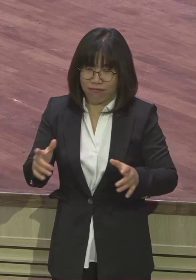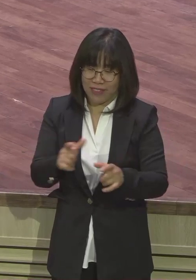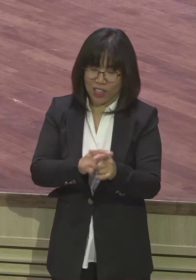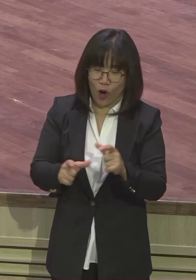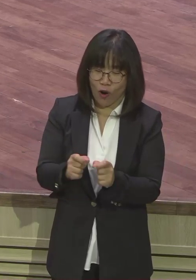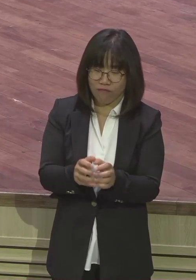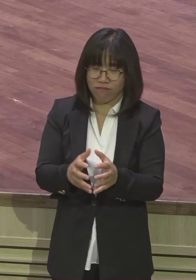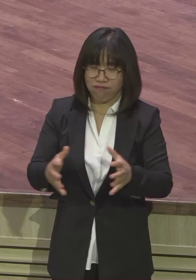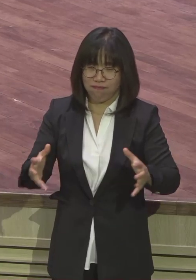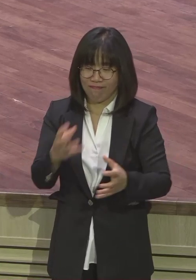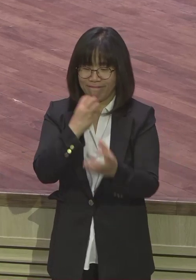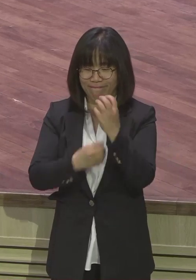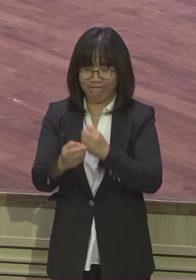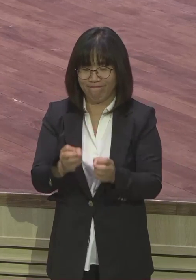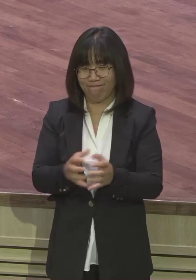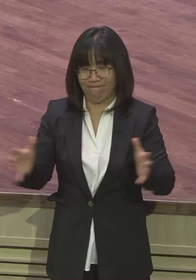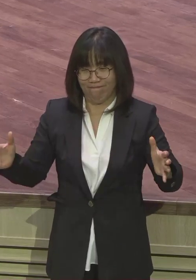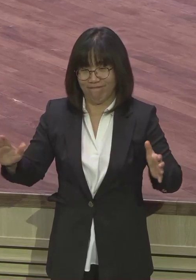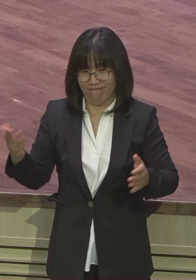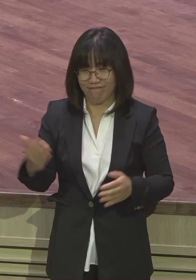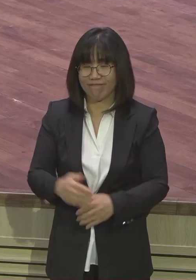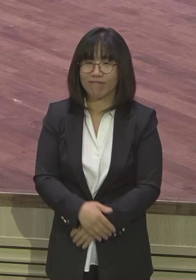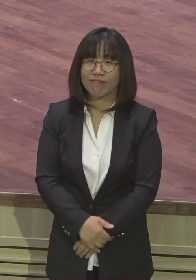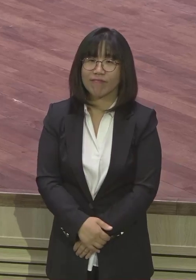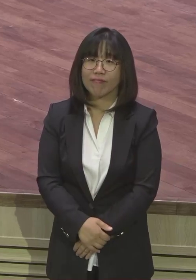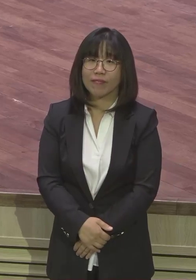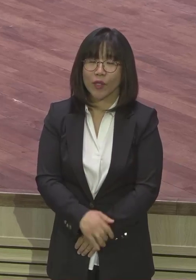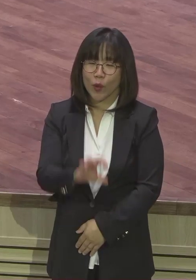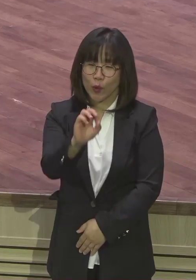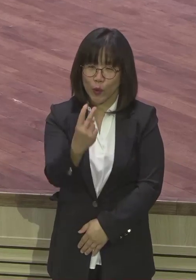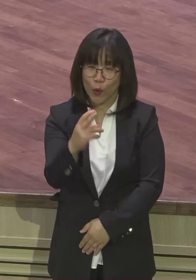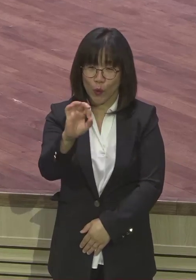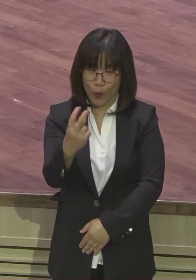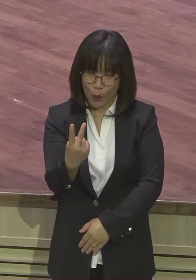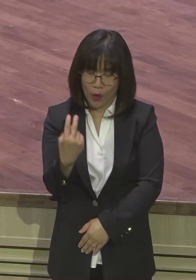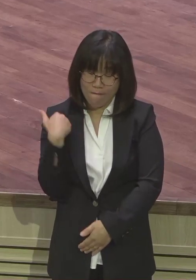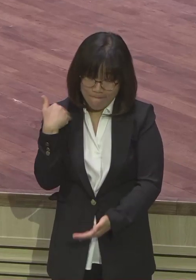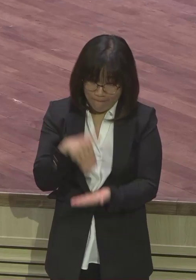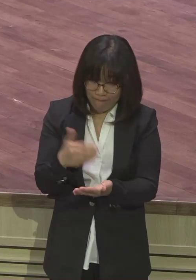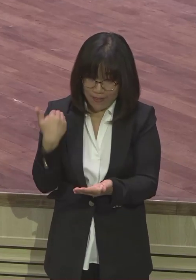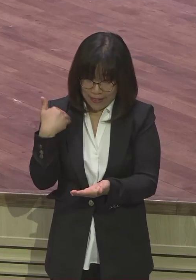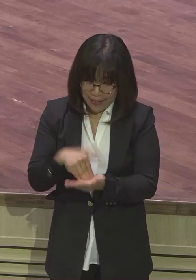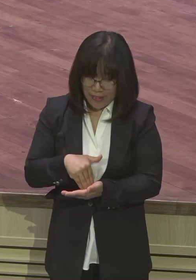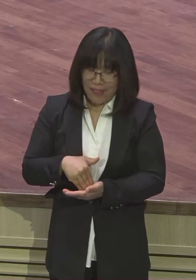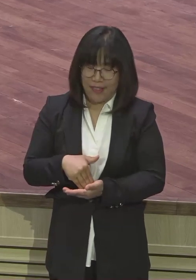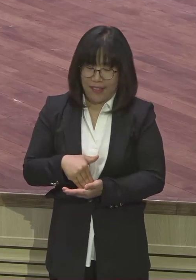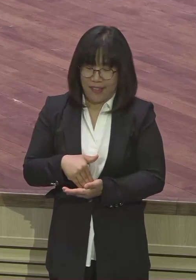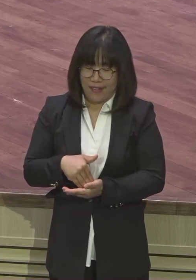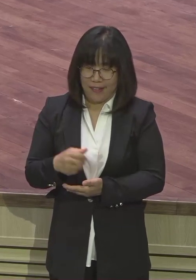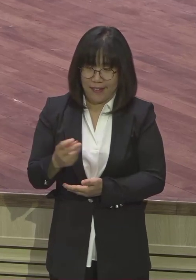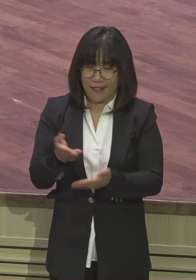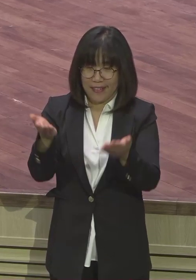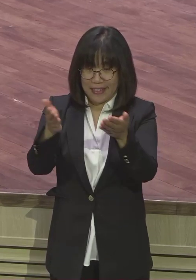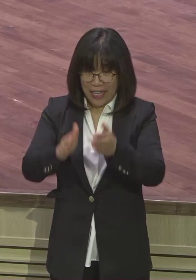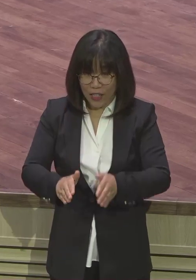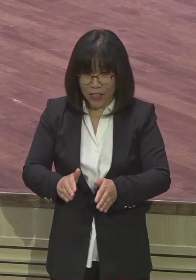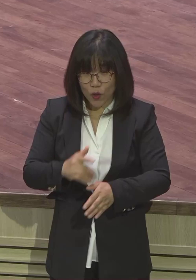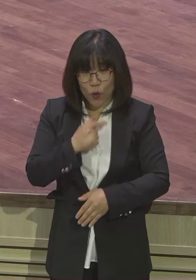이런 경우가 많잖아요 그래서 요요현상 현상이 안 생기는 다이어트 이게 뭐냐 한 달에 1kg